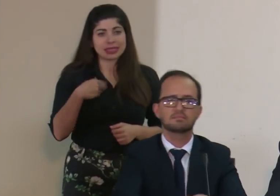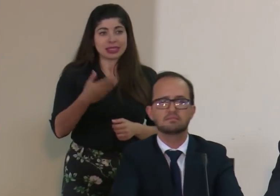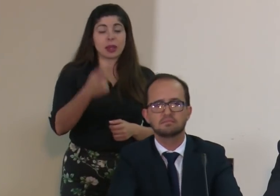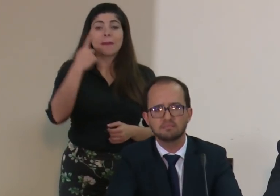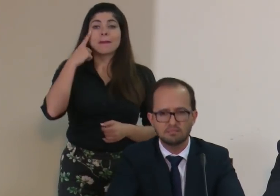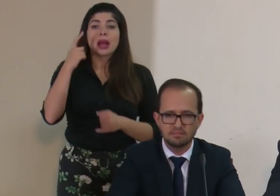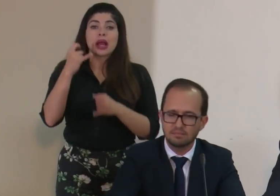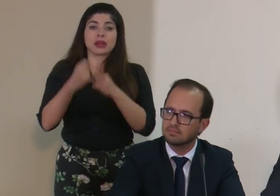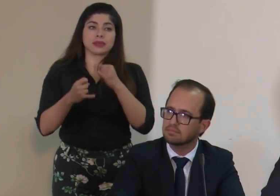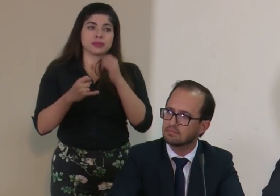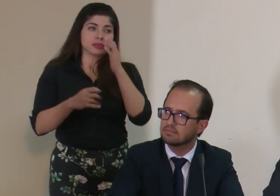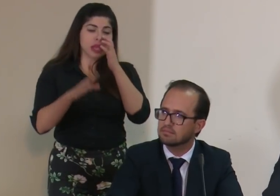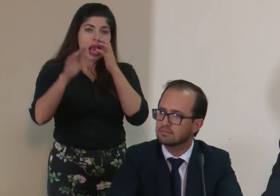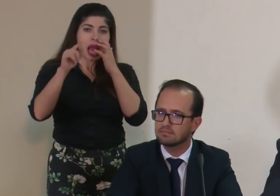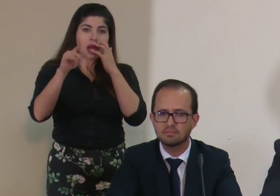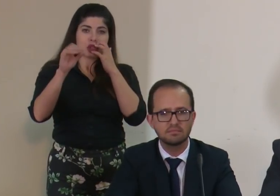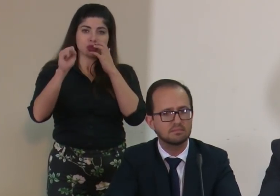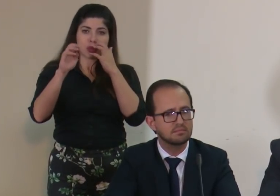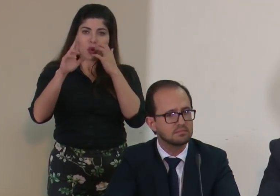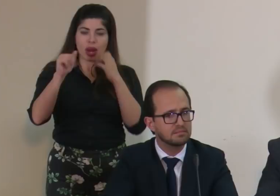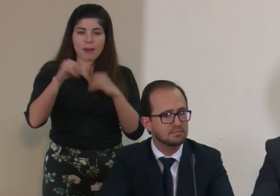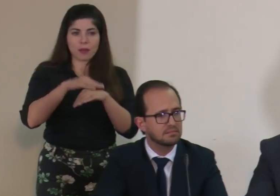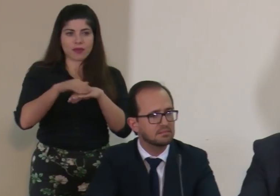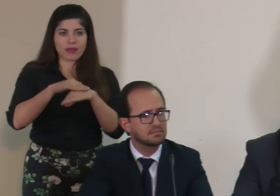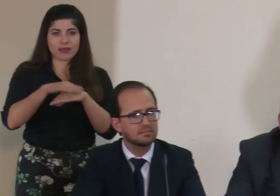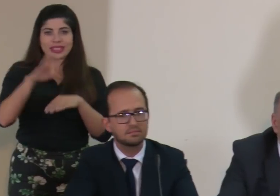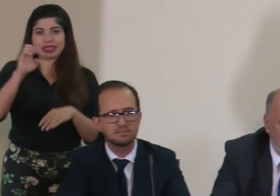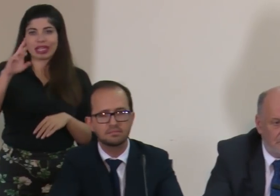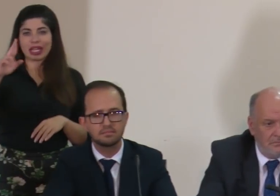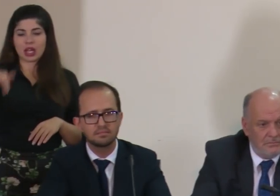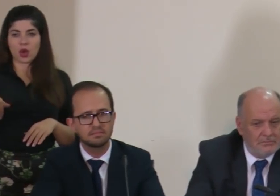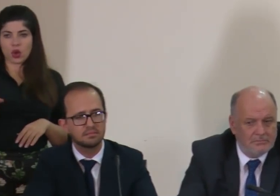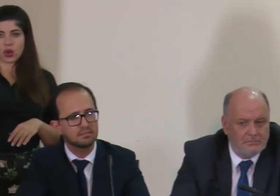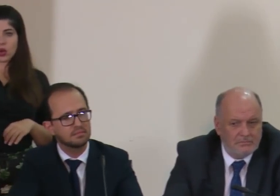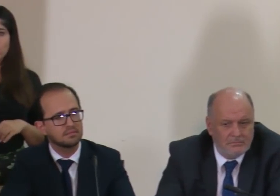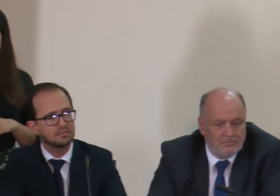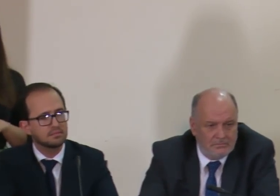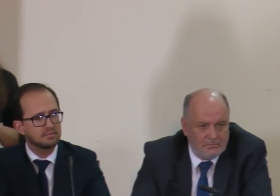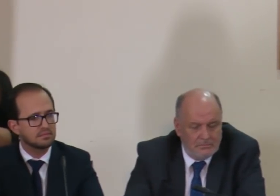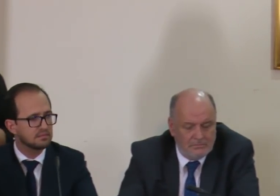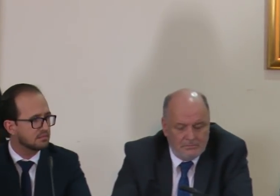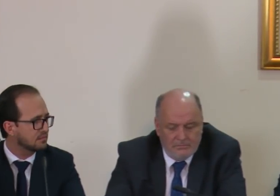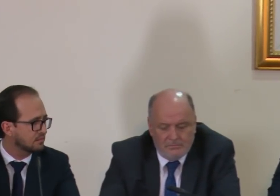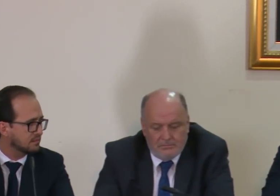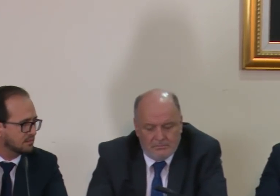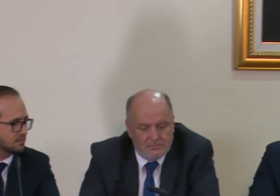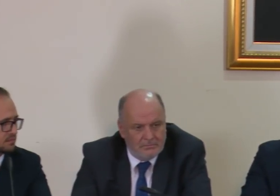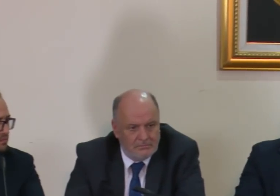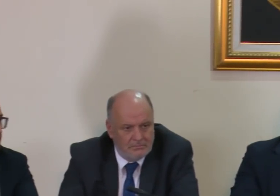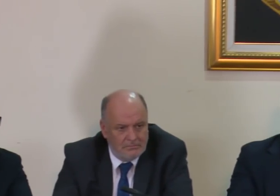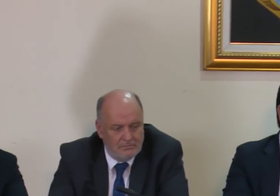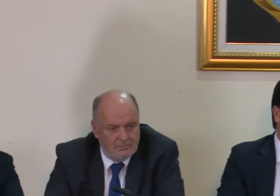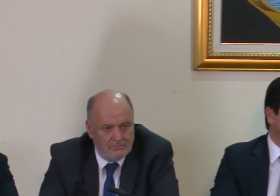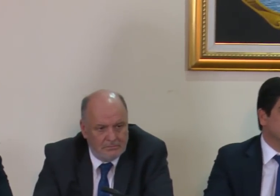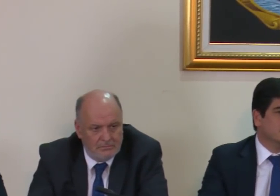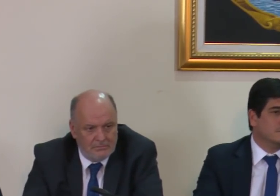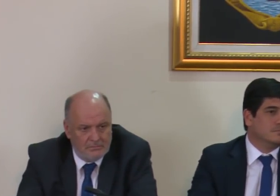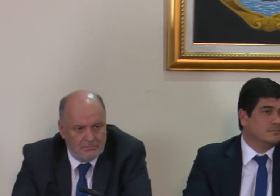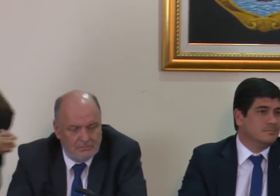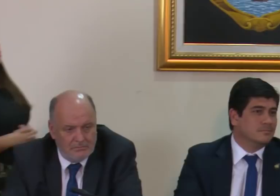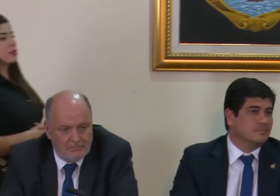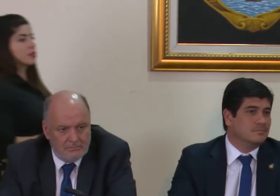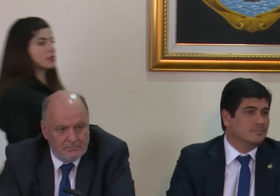y para concluir Carlos Mora por favor deserre hoy este periodo de consultas agradecerle su atención gracias